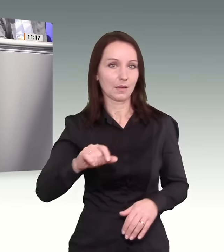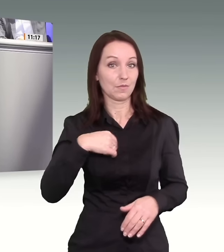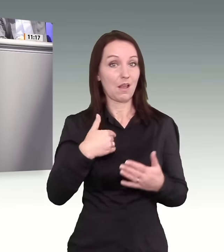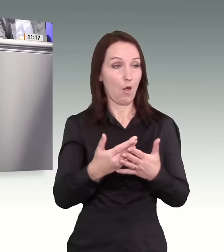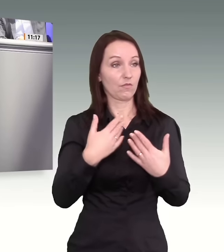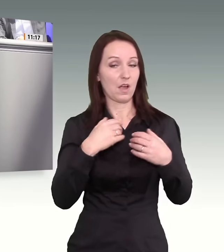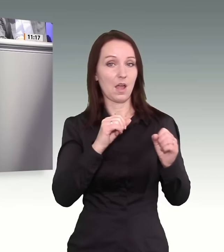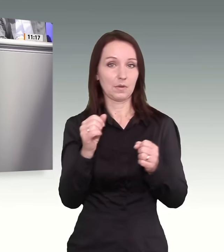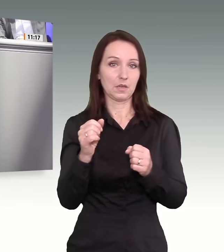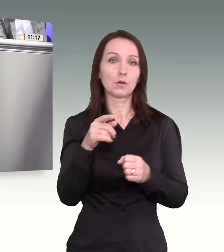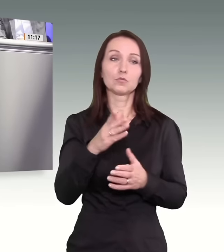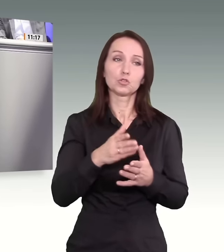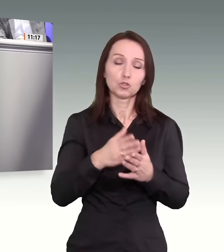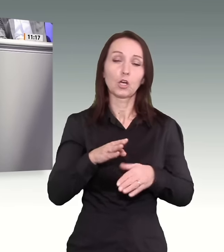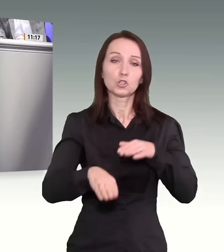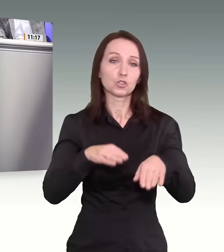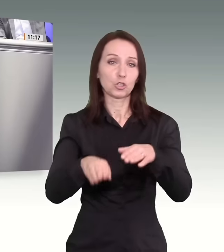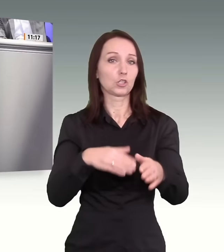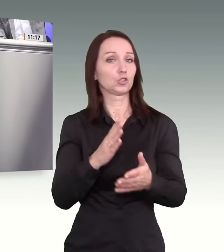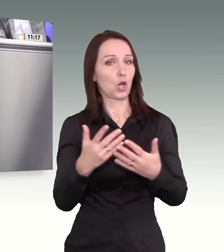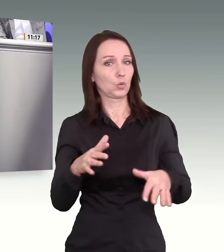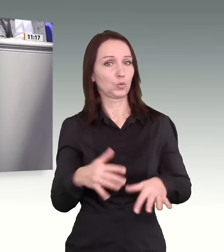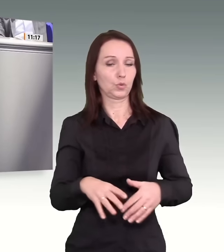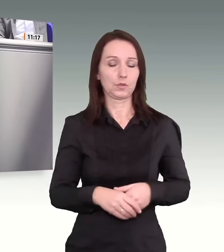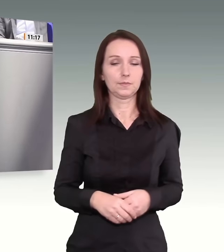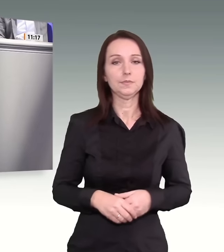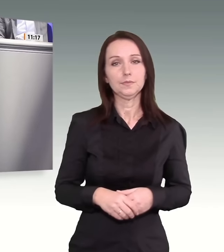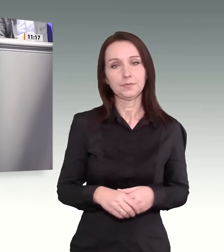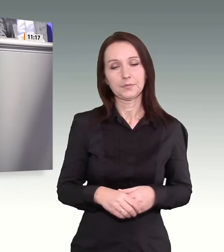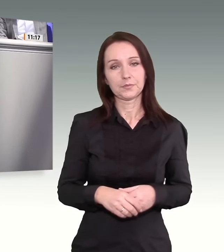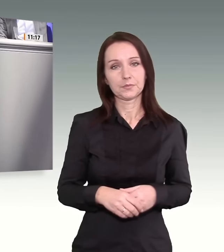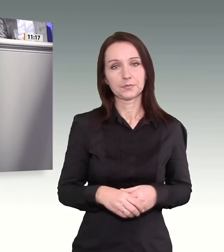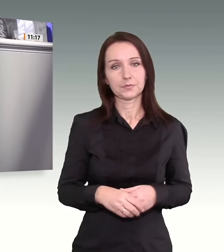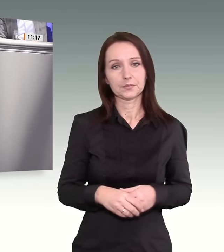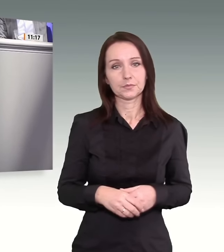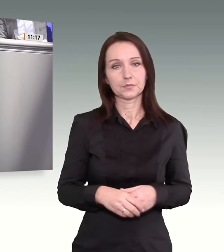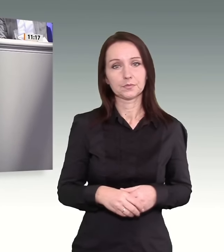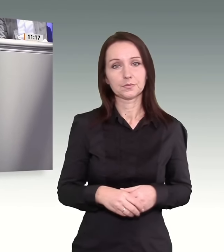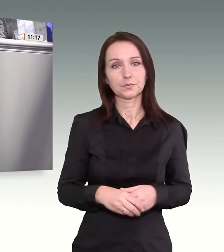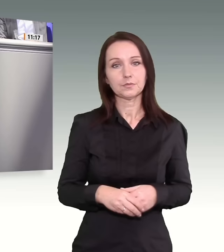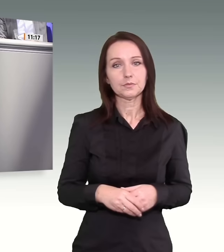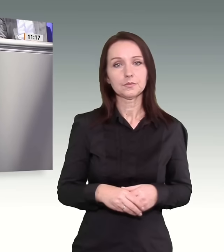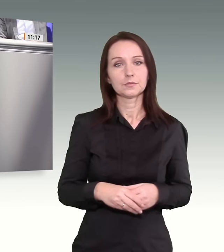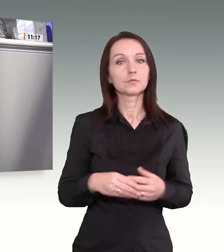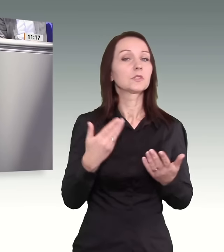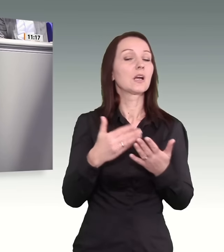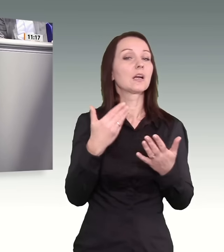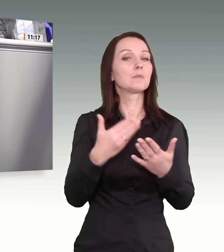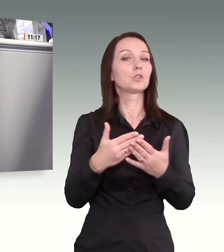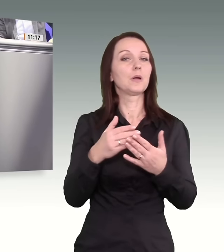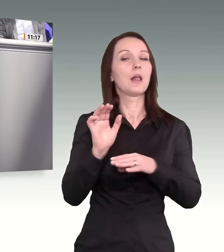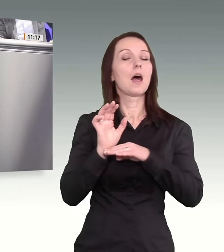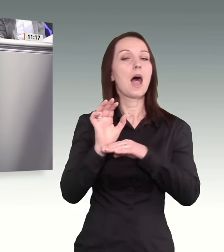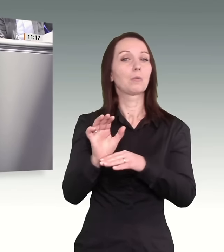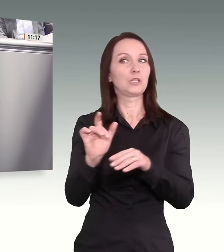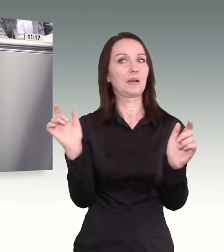Aufgabe, wo wir schon wesentliche Schritte gegangen sind. Beispielsweise haben wir das Abschiebegewahrsamen verlängert. Wir